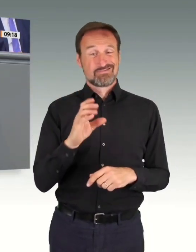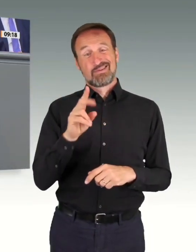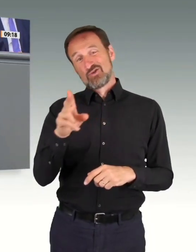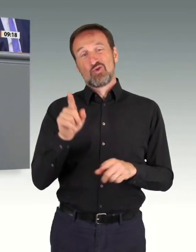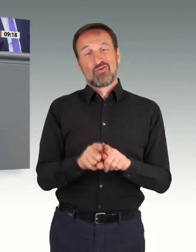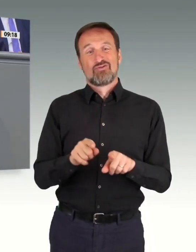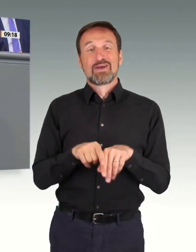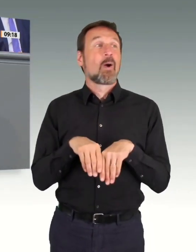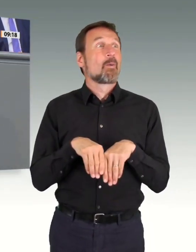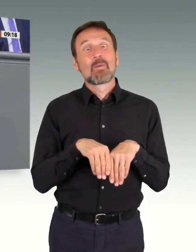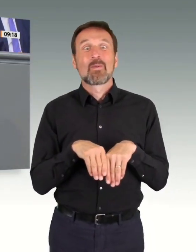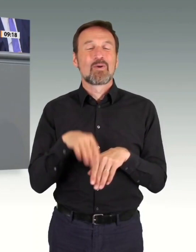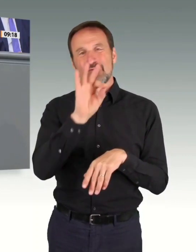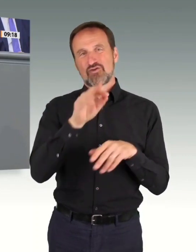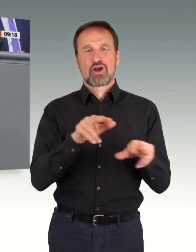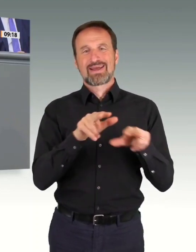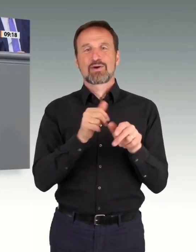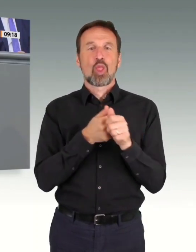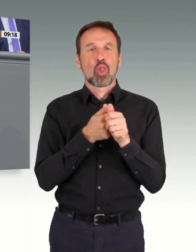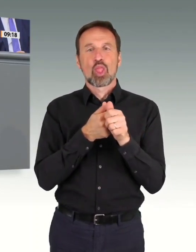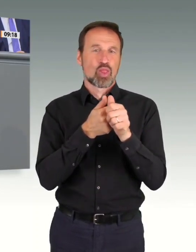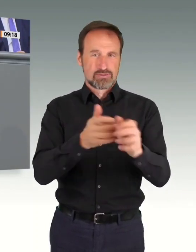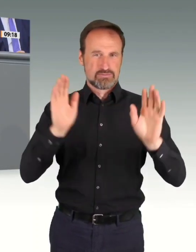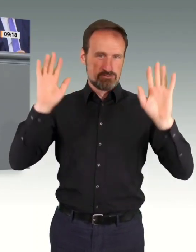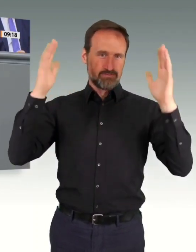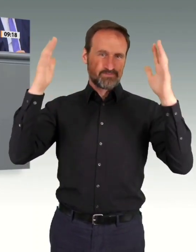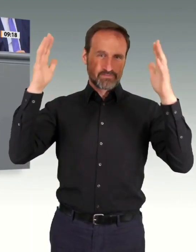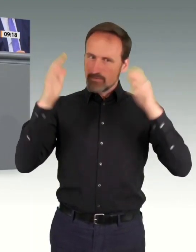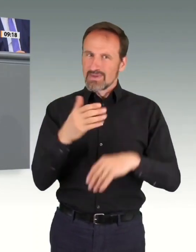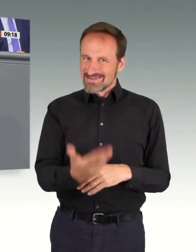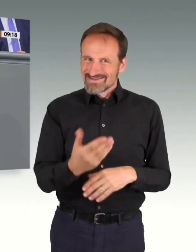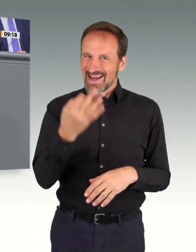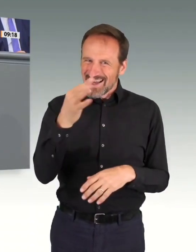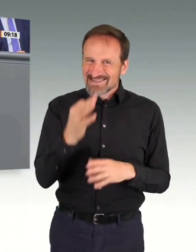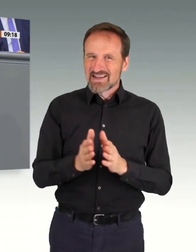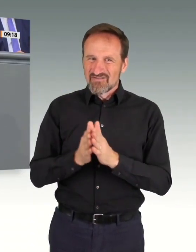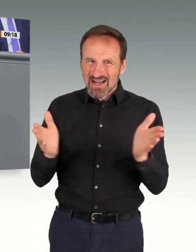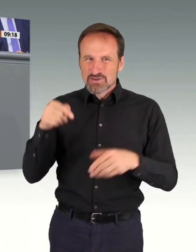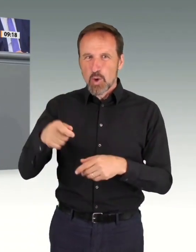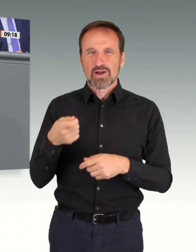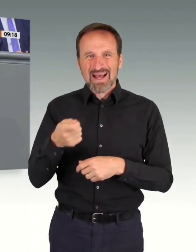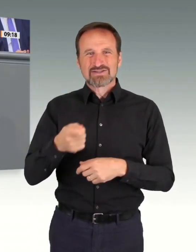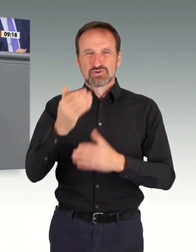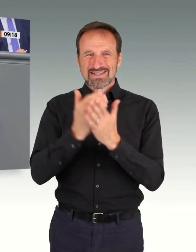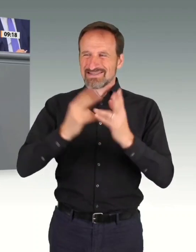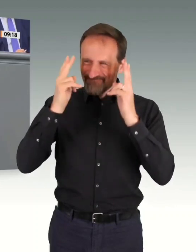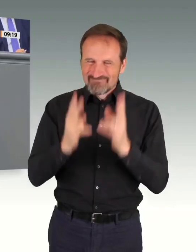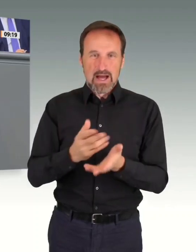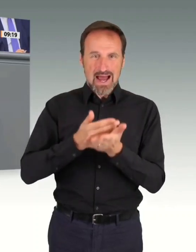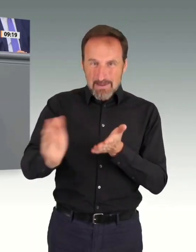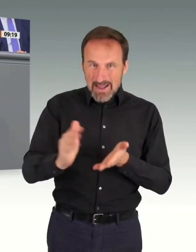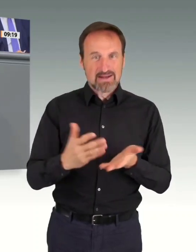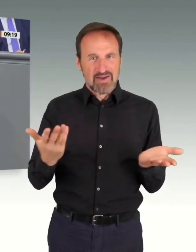schädlichen Plans ist. Man kann nicht auf deutschem Boden das Weltklima retten, indem man in Deutschland das Heizen verteuert, die Industrie abwirkt,